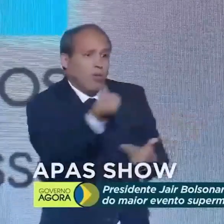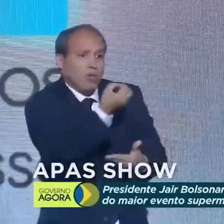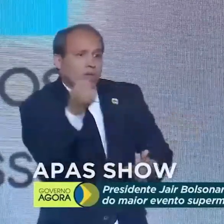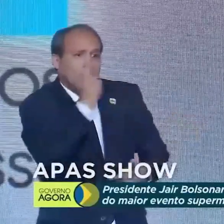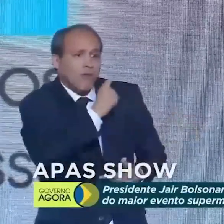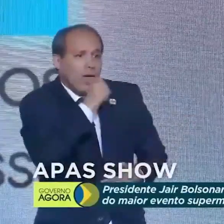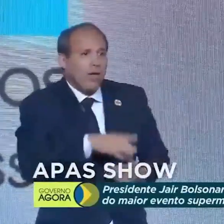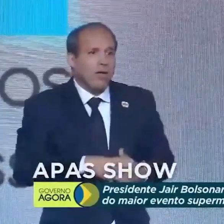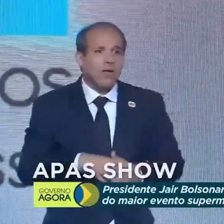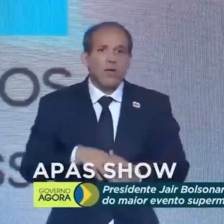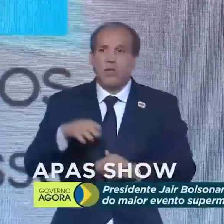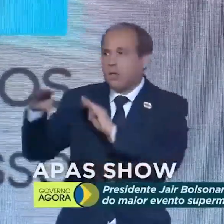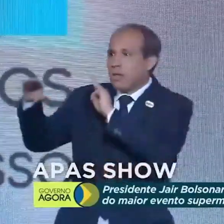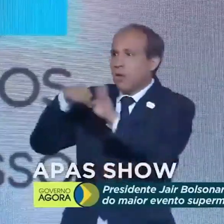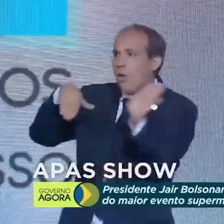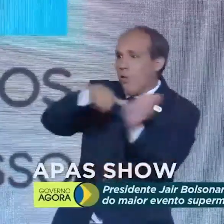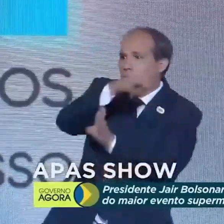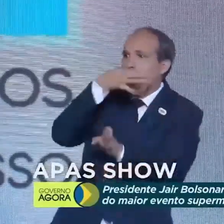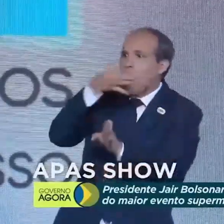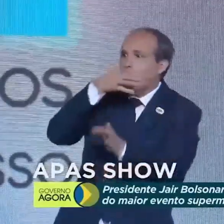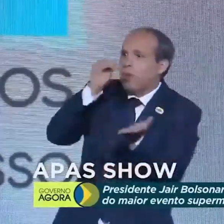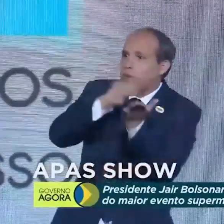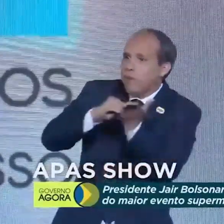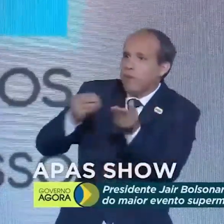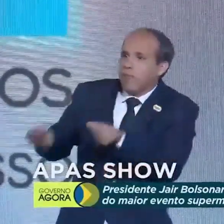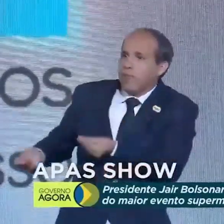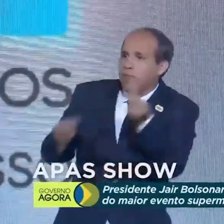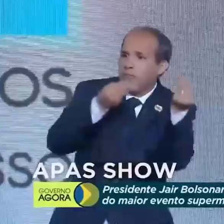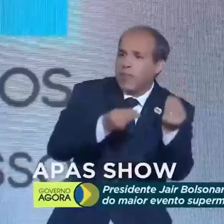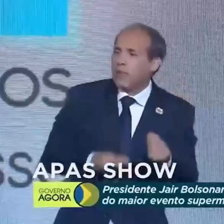Não vale as sugestões. Não vale.